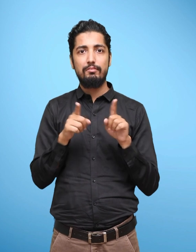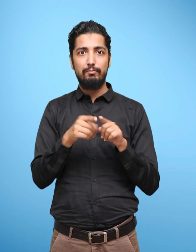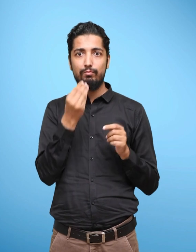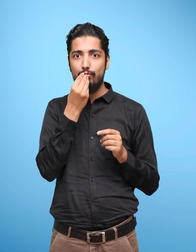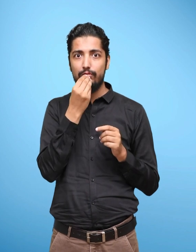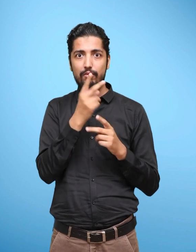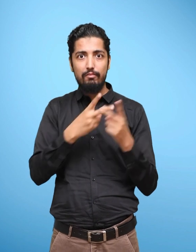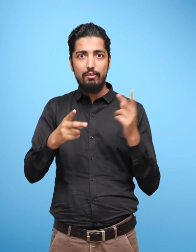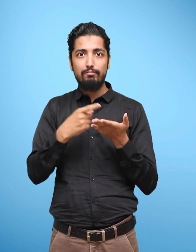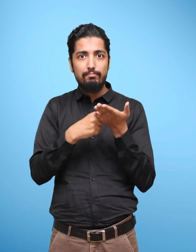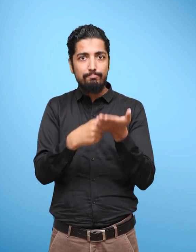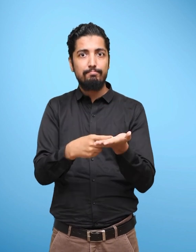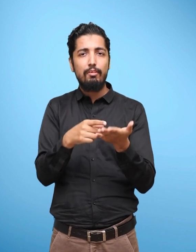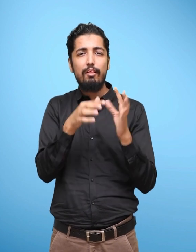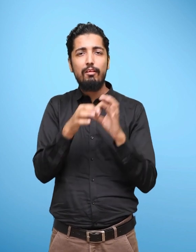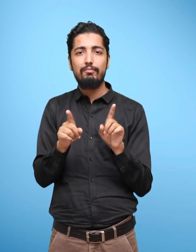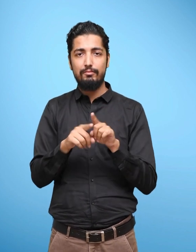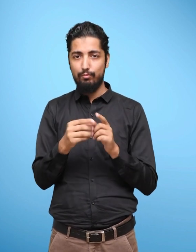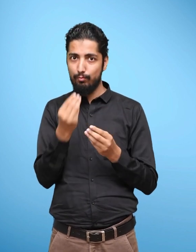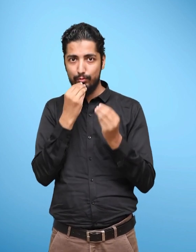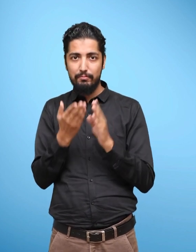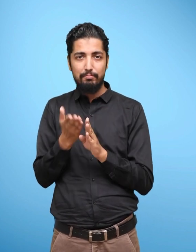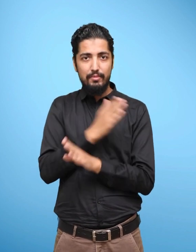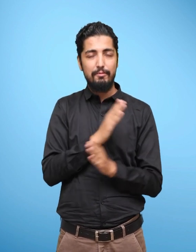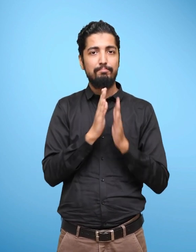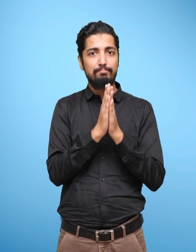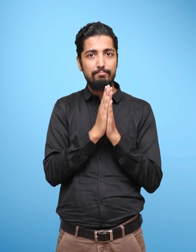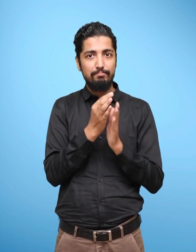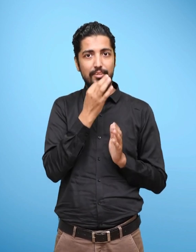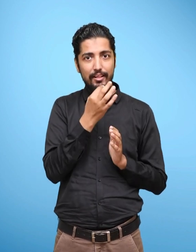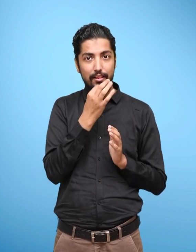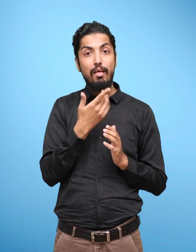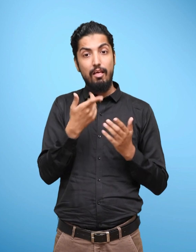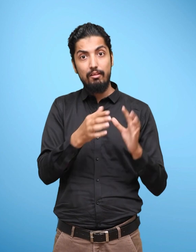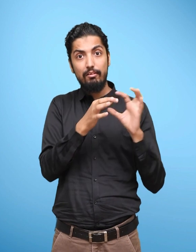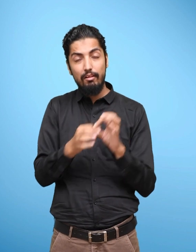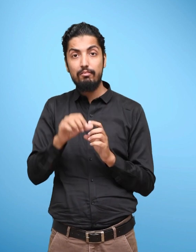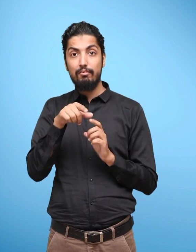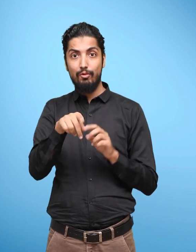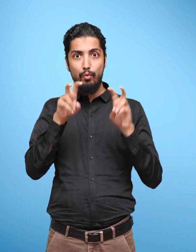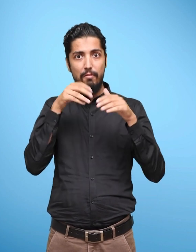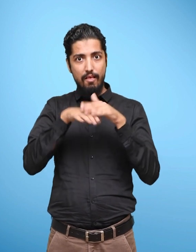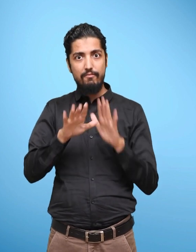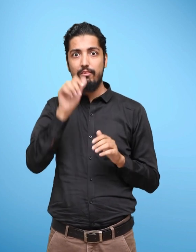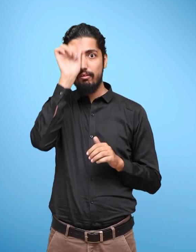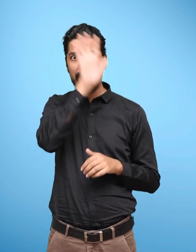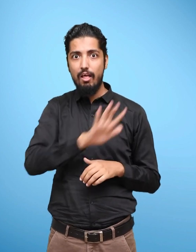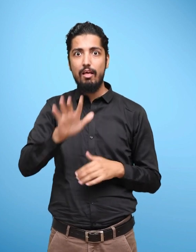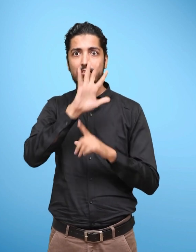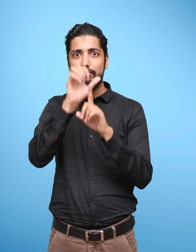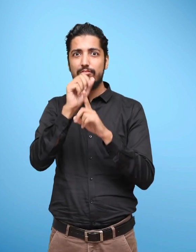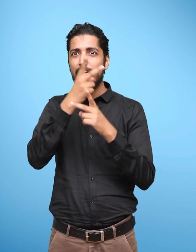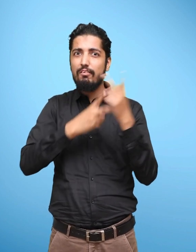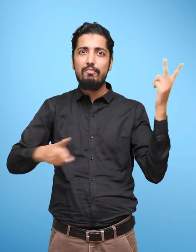Importance of saying a short prayer Before eating meals And addresses The diversity of food In our